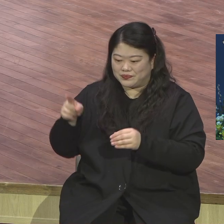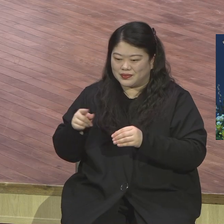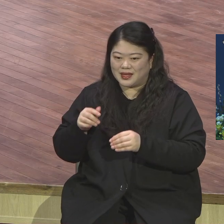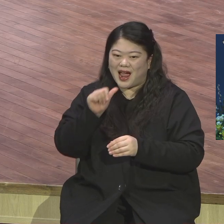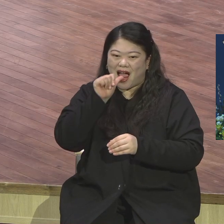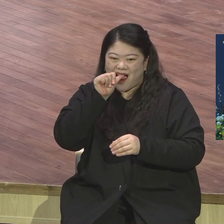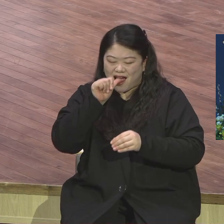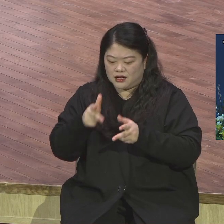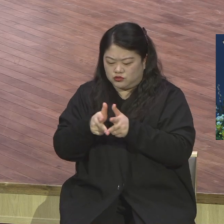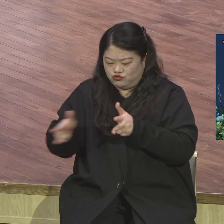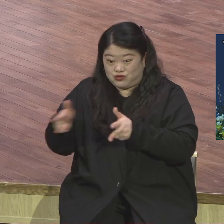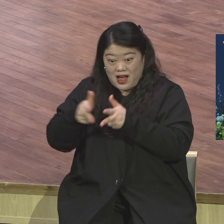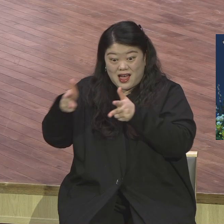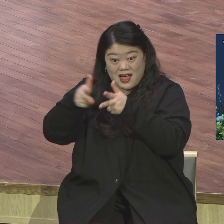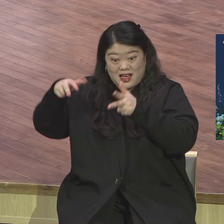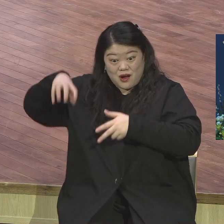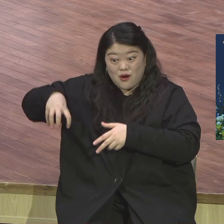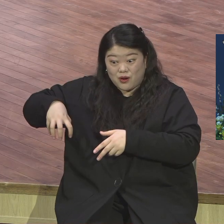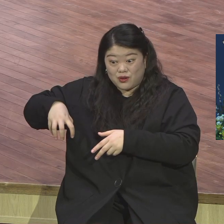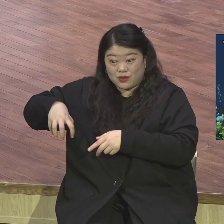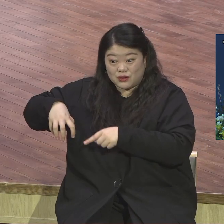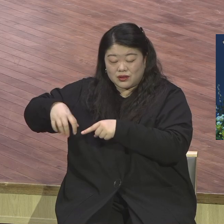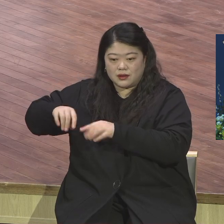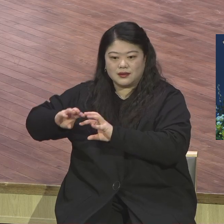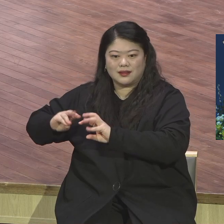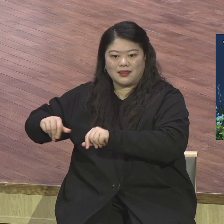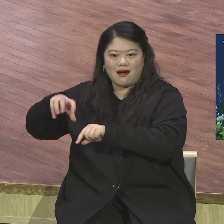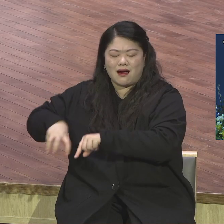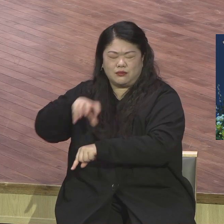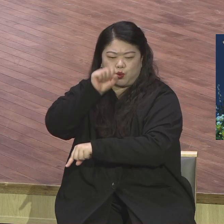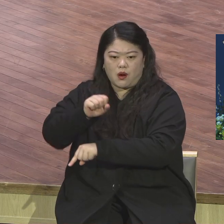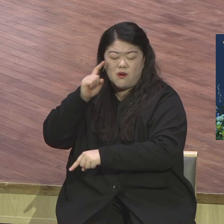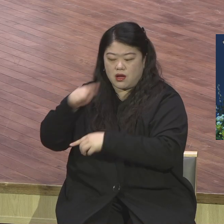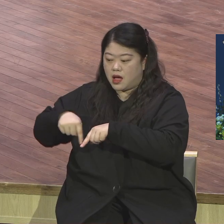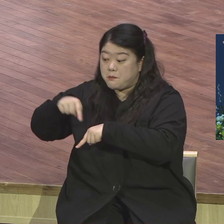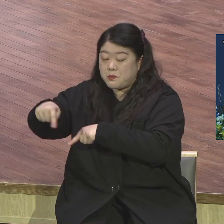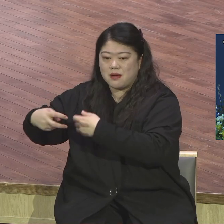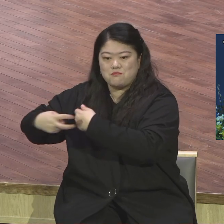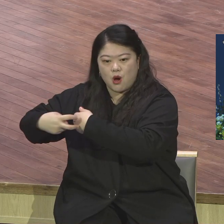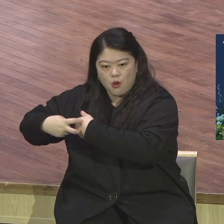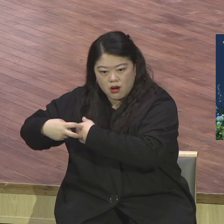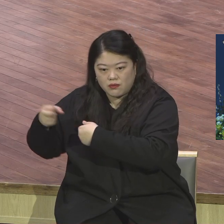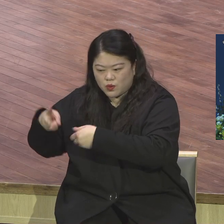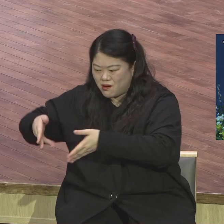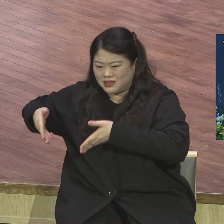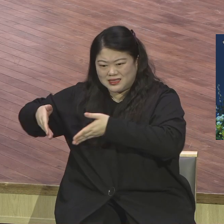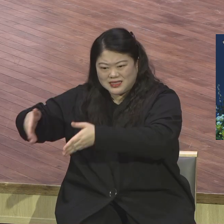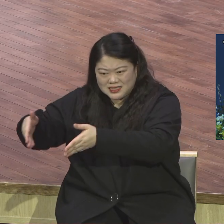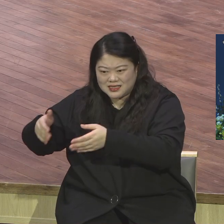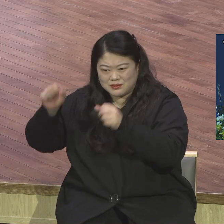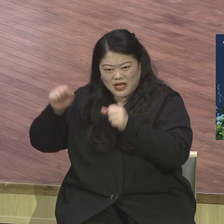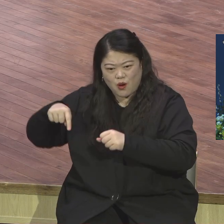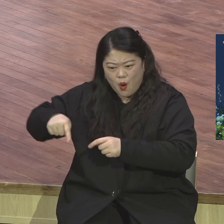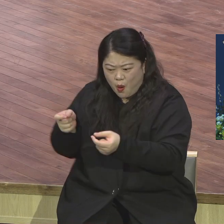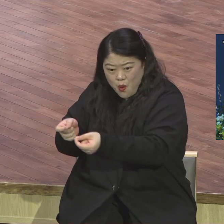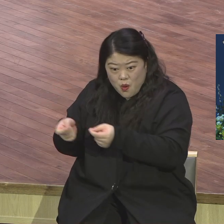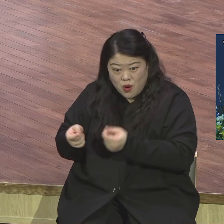금액 이거는 빚이 아니다. 다 정리된 것이다. 그렇게 본다는 것입니다. 제가 이렇게 말씀드린 이유가 있어요.